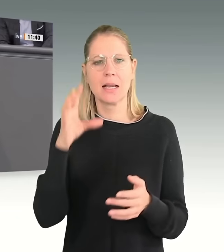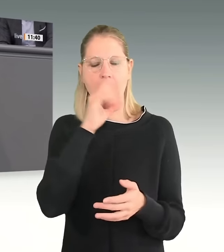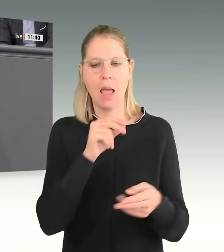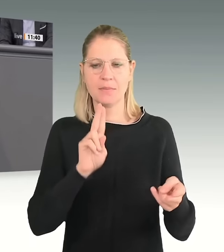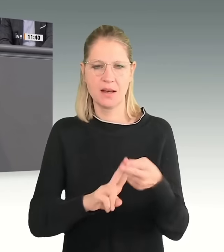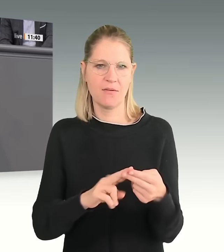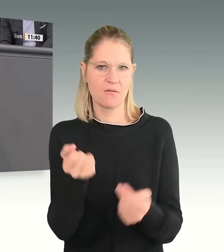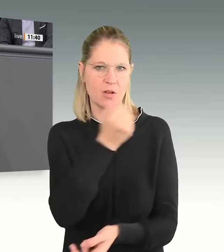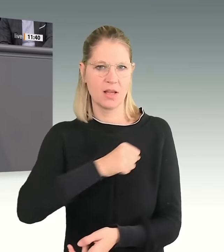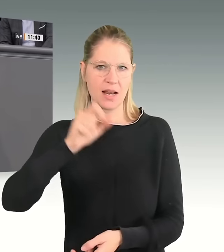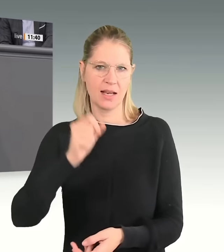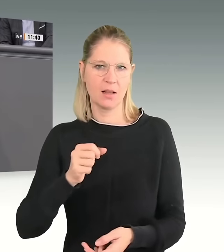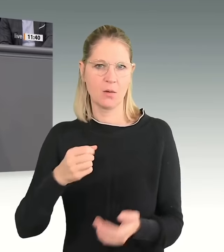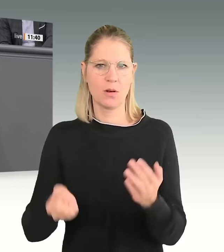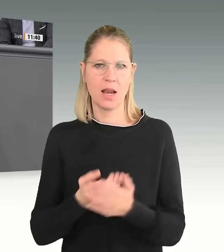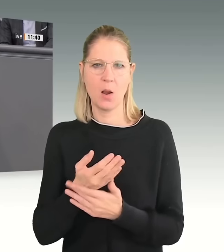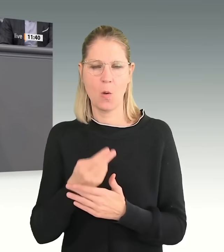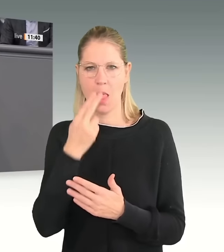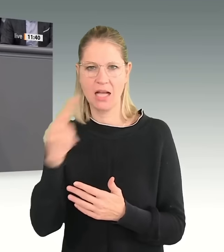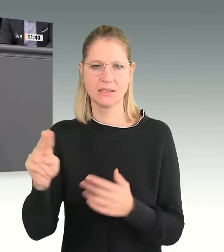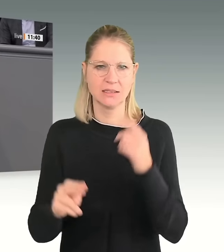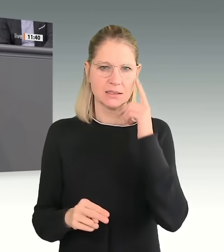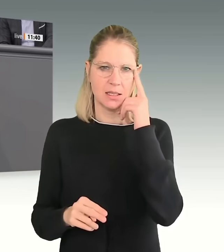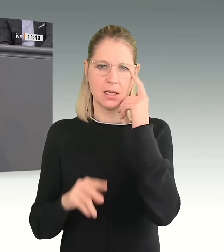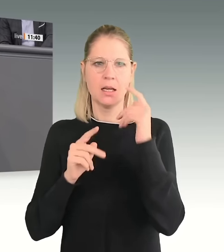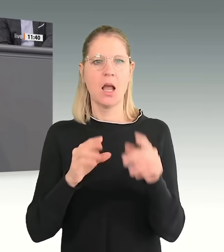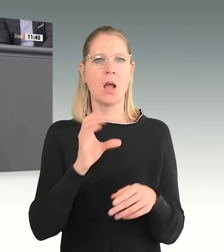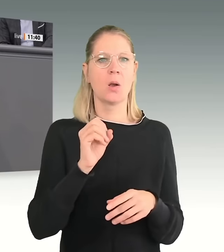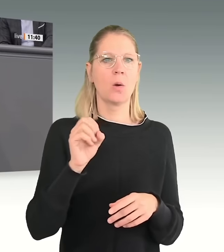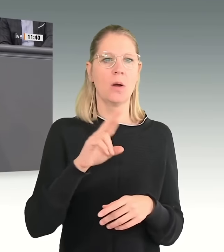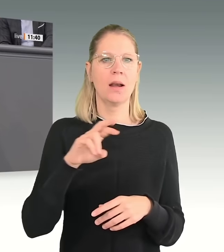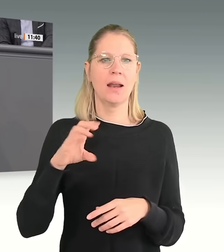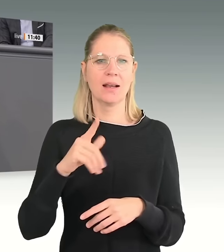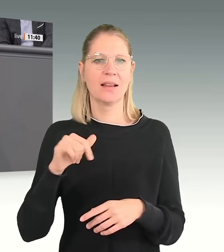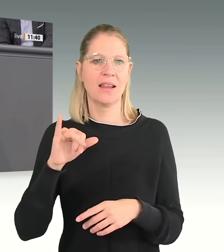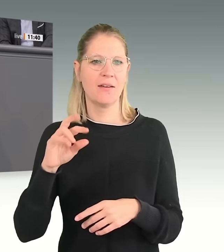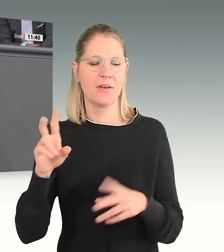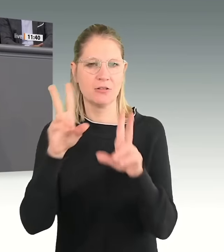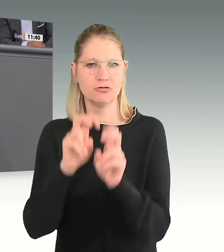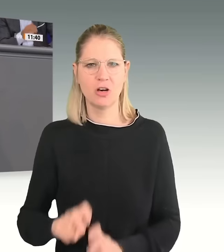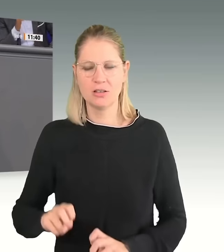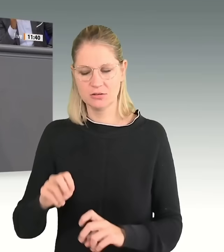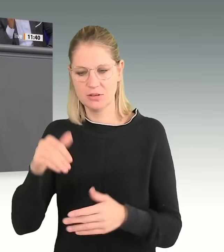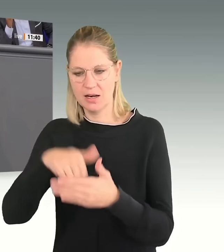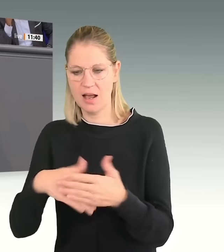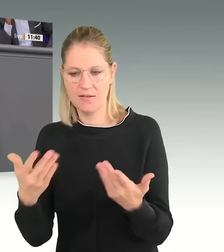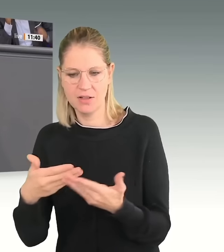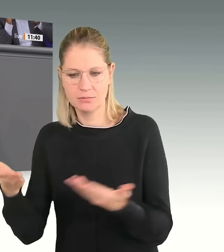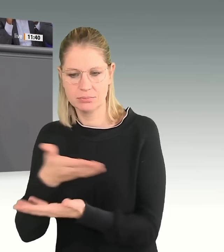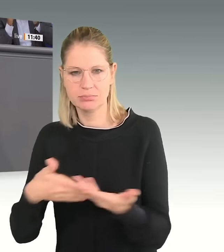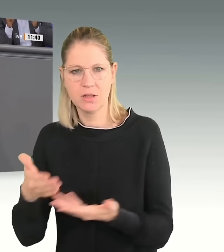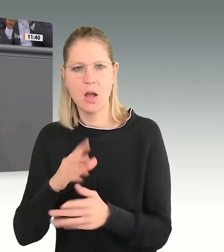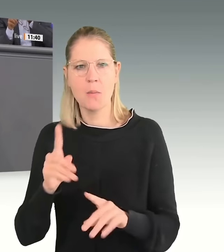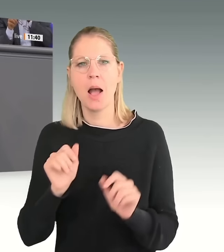in Potsdam, in dem laut Korrektivrecherchen über millionenfache Deportation gesprochen wurde. Das